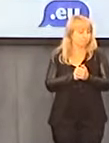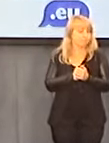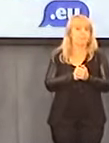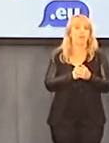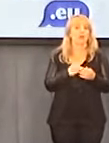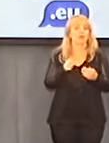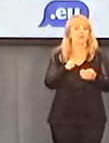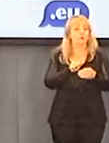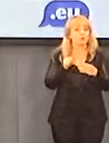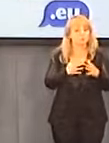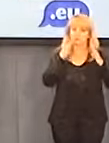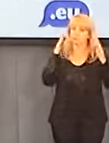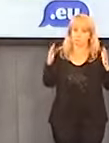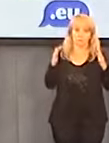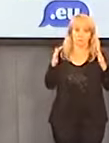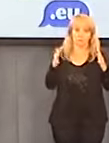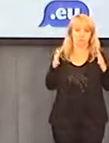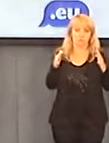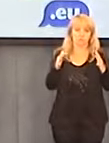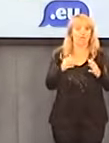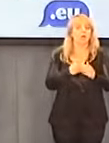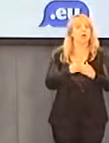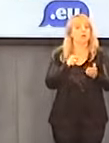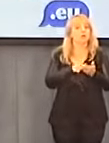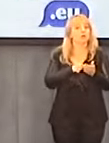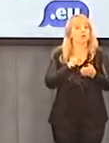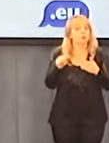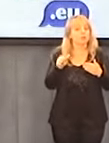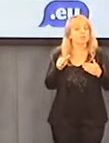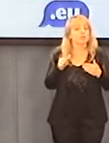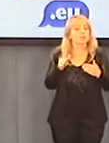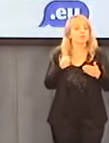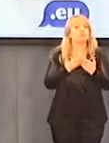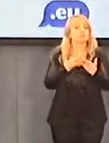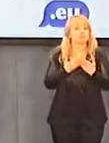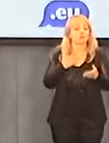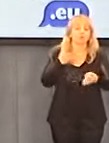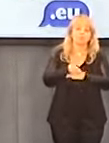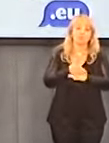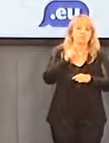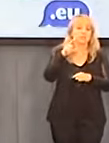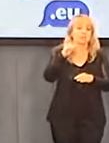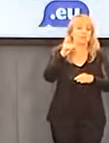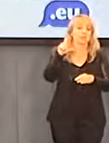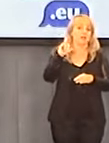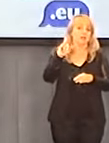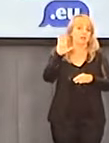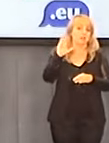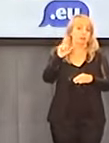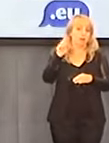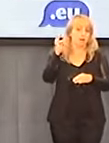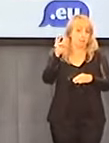To jest taka skala, proszę Państwa. To jest pokłosie celibatu. Oczywiście